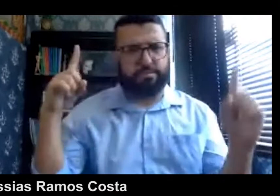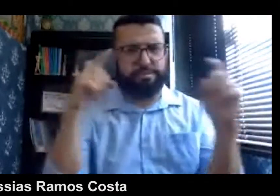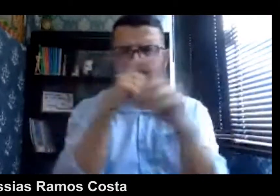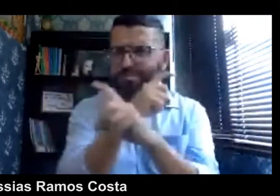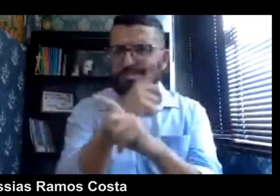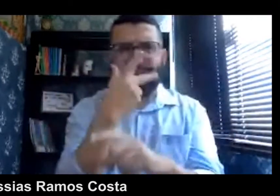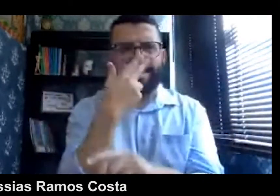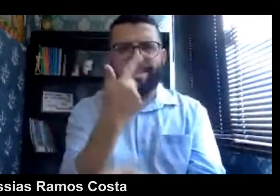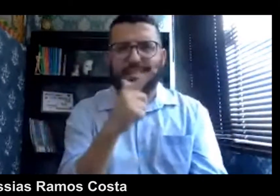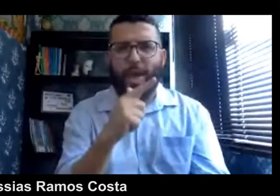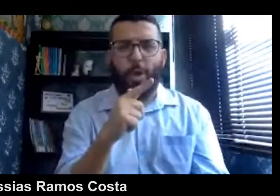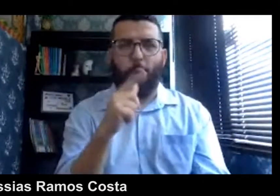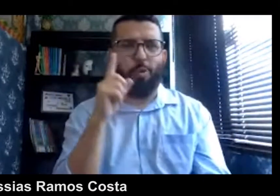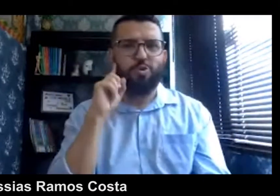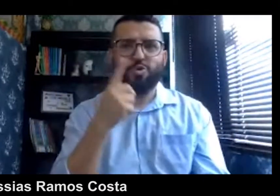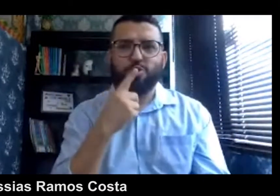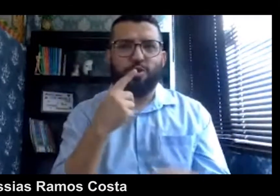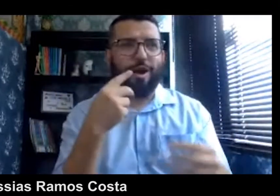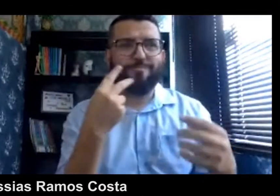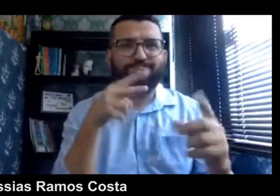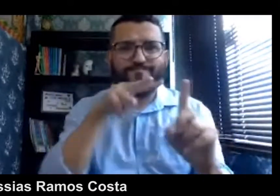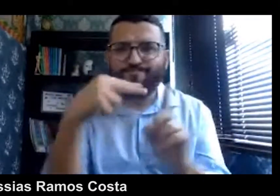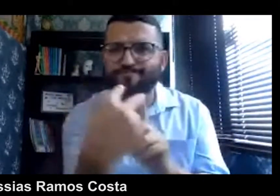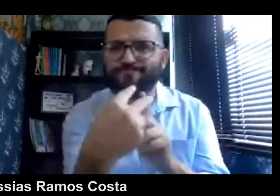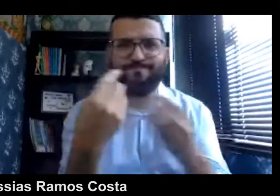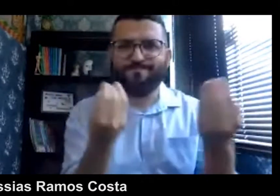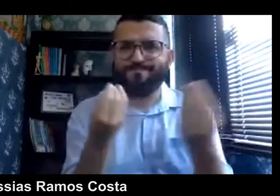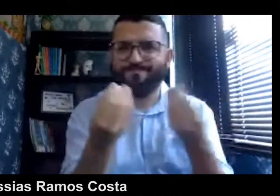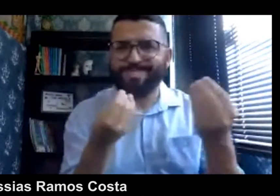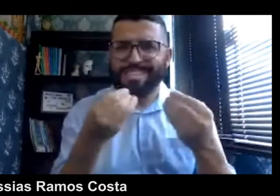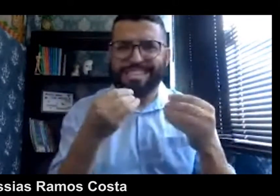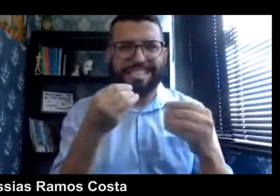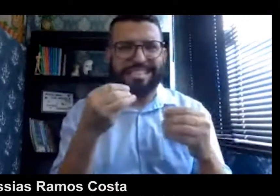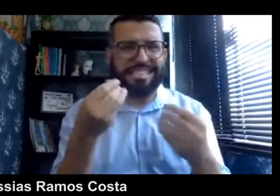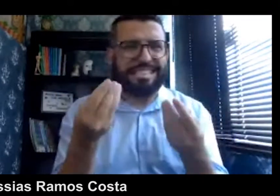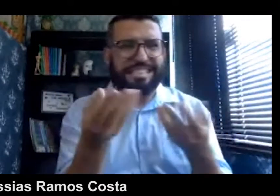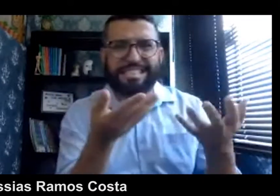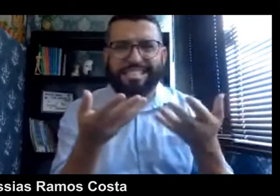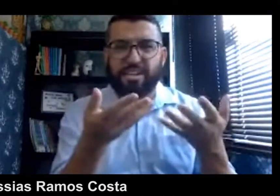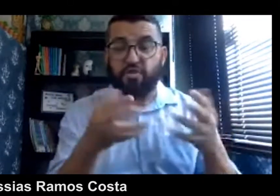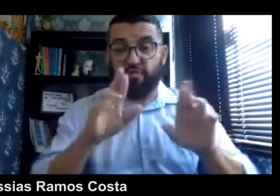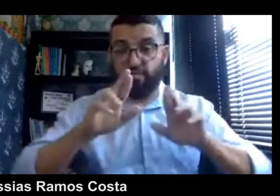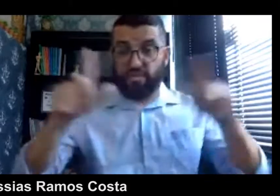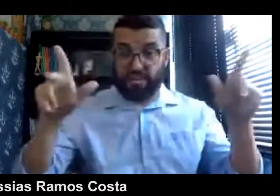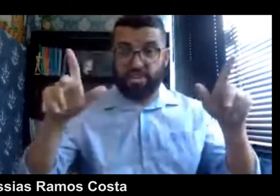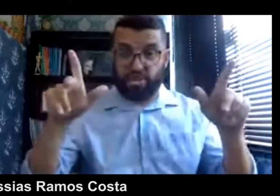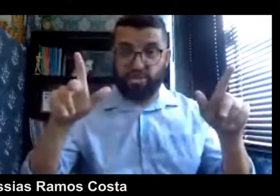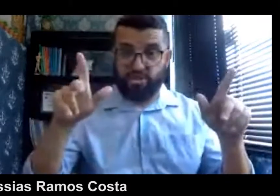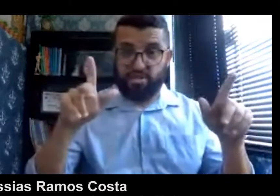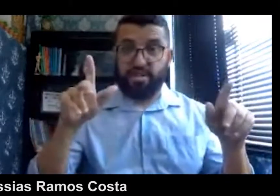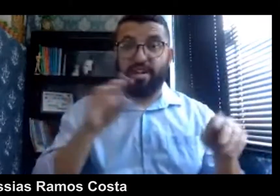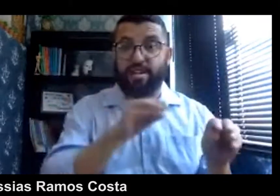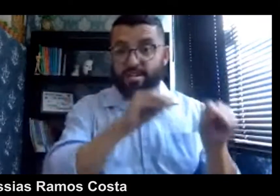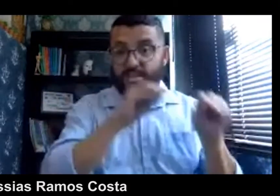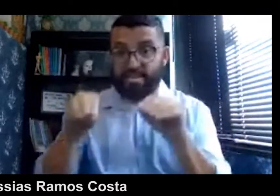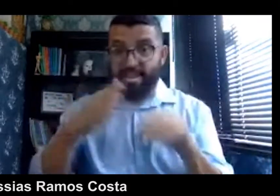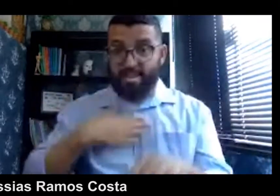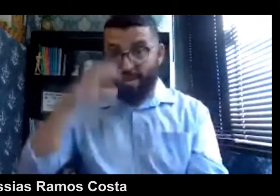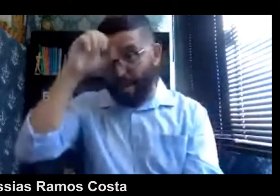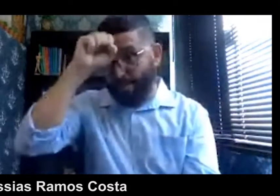era muito complicado mesmo. O surdo não tinha uma visibilidade, não tinha uma referência, e hoje é diferente, né? A gente começou